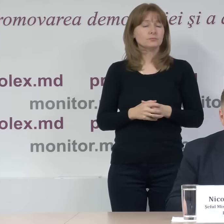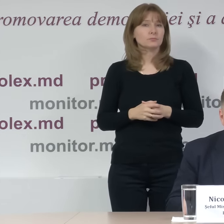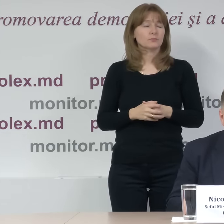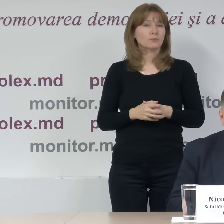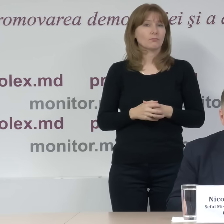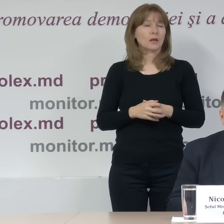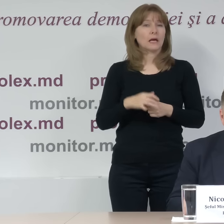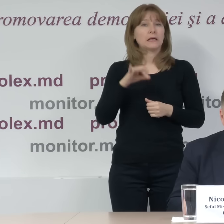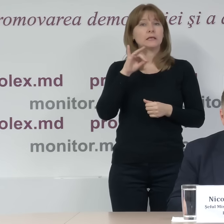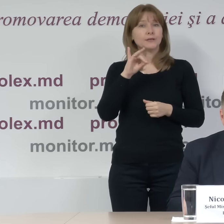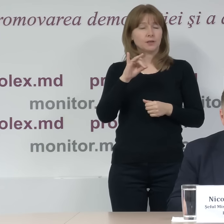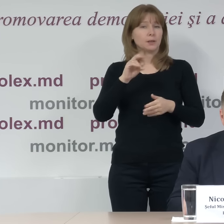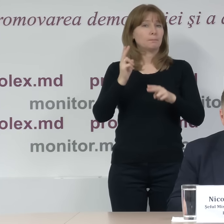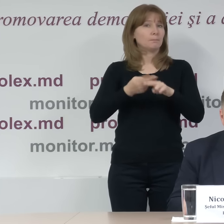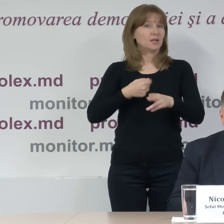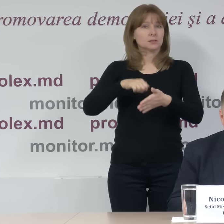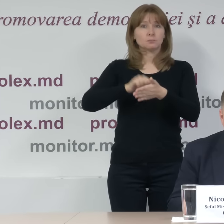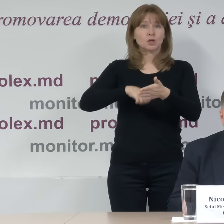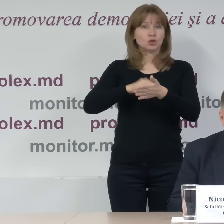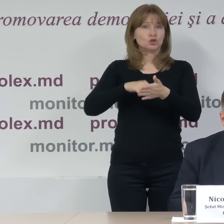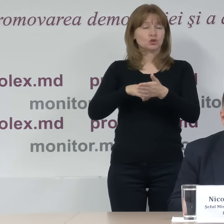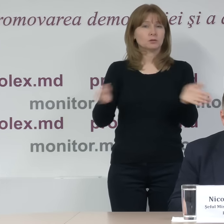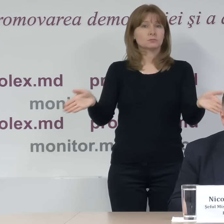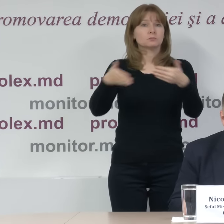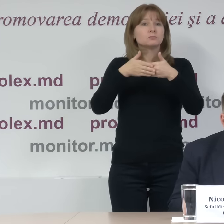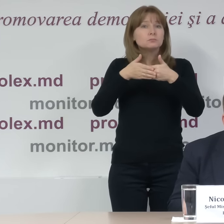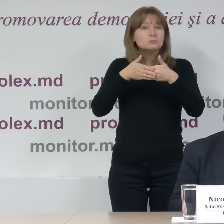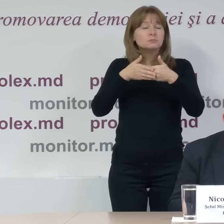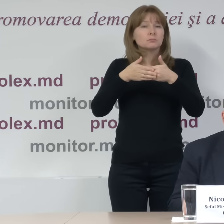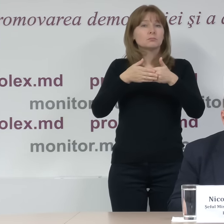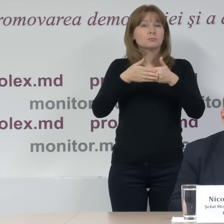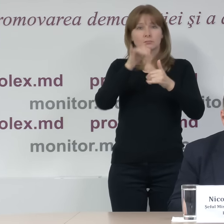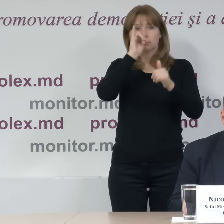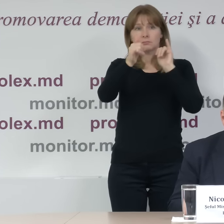Încetarea, suspendarea nejustificată a votării în secție de votare au fost șapte cazuri.